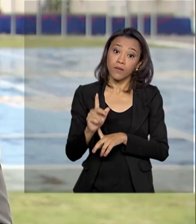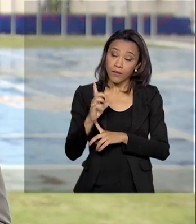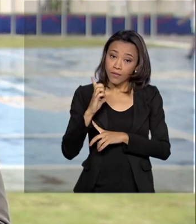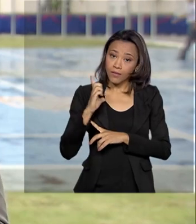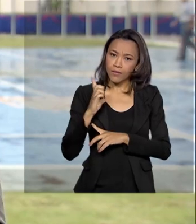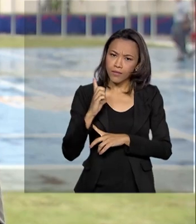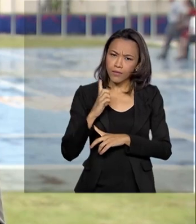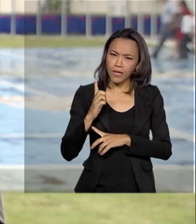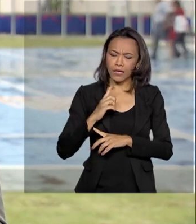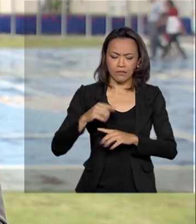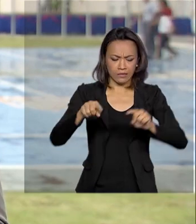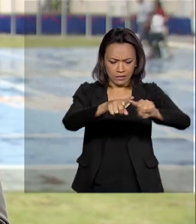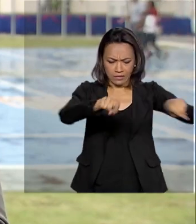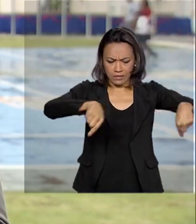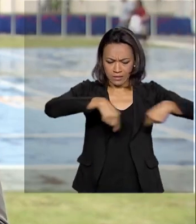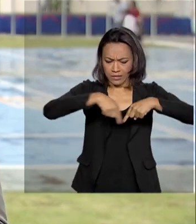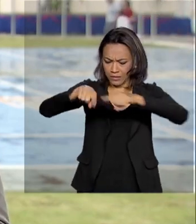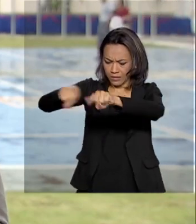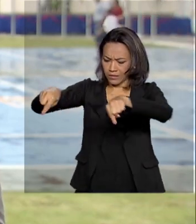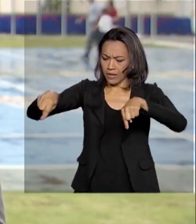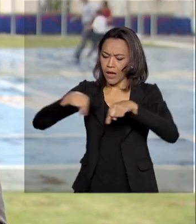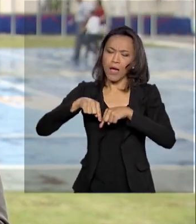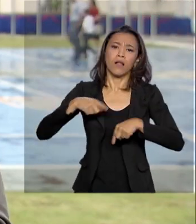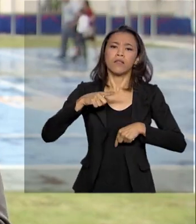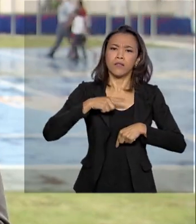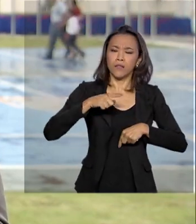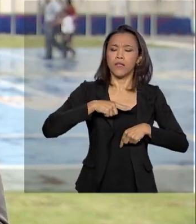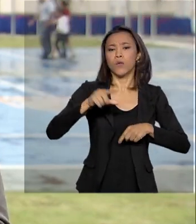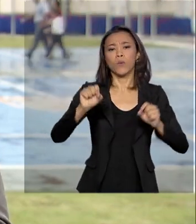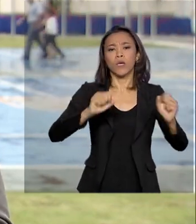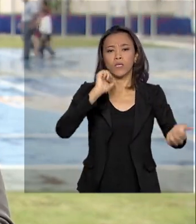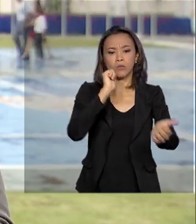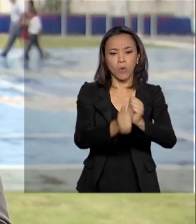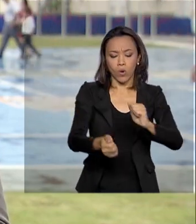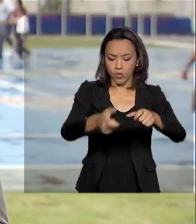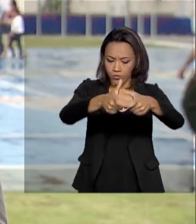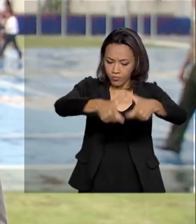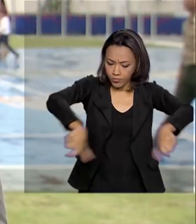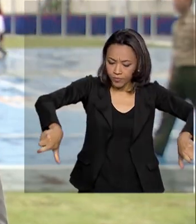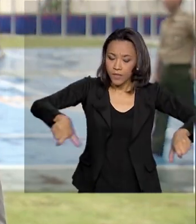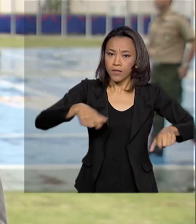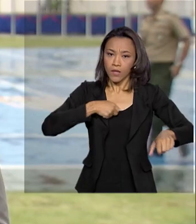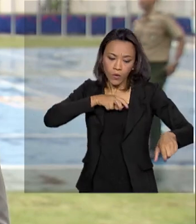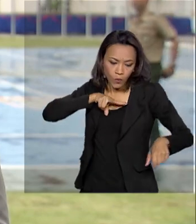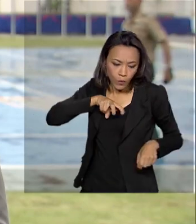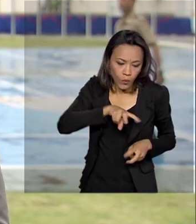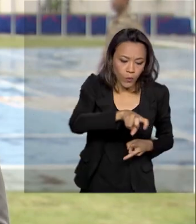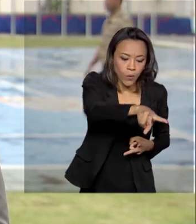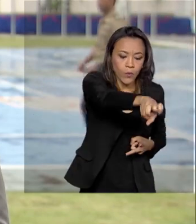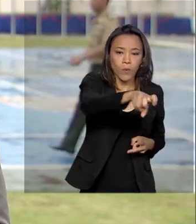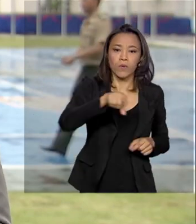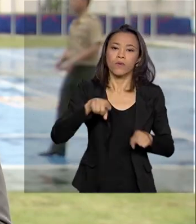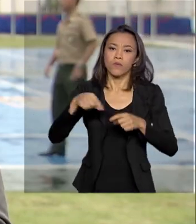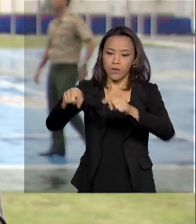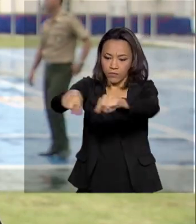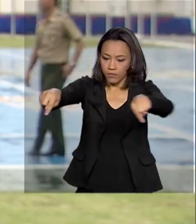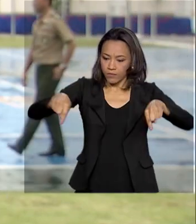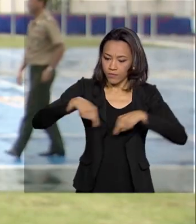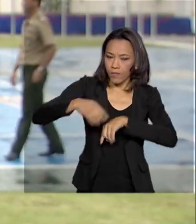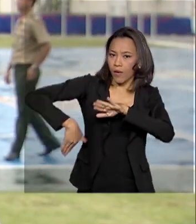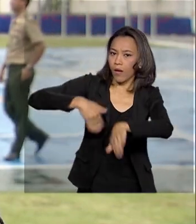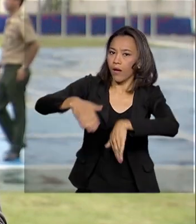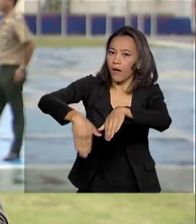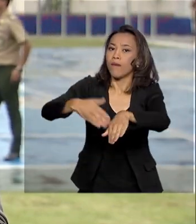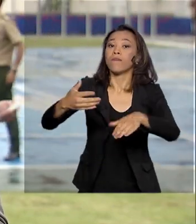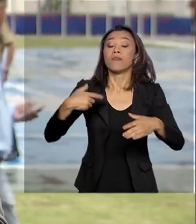conta com pavilhões de salas e uma grande estrutura poliesportiva, como pista de atletismo e parque aquático. Até ser